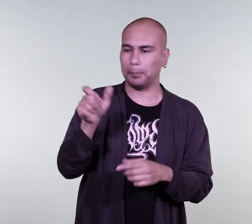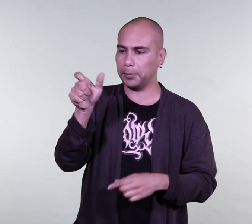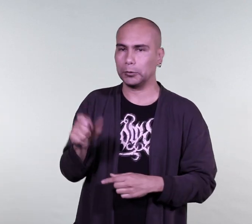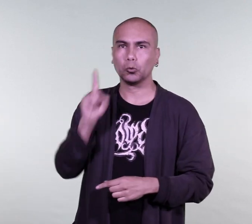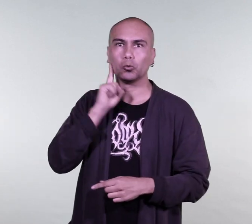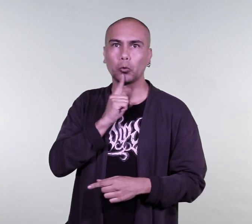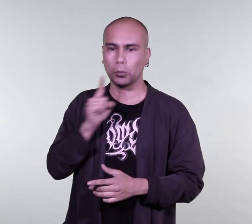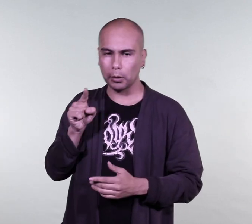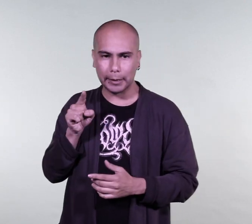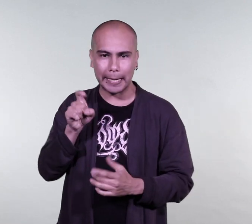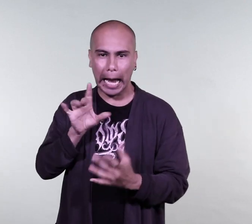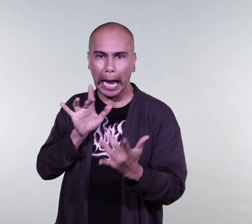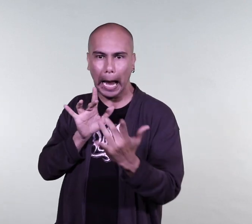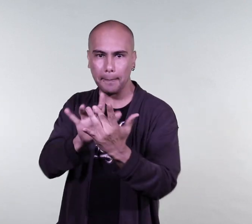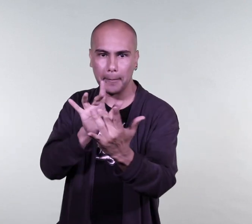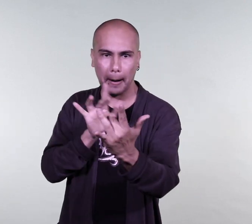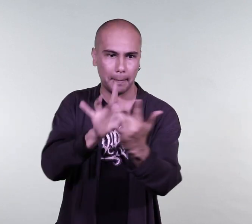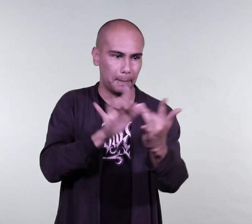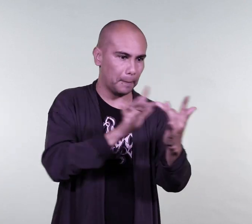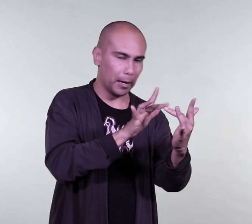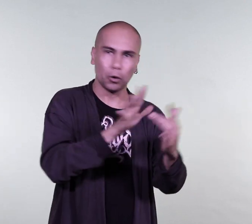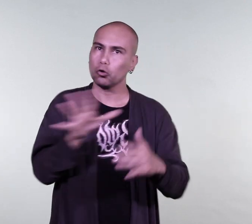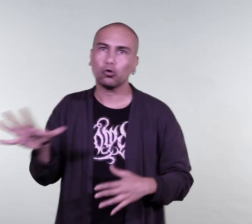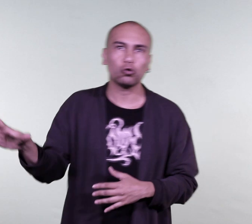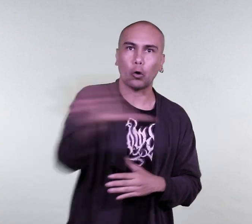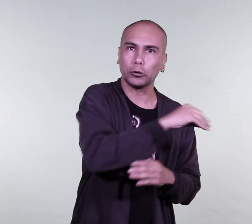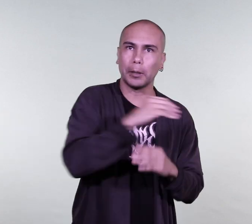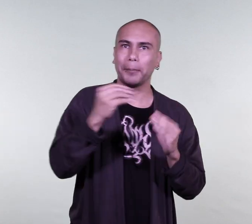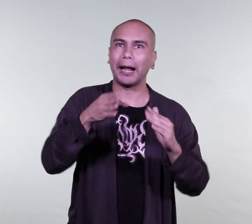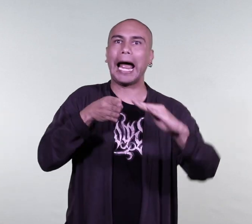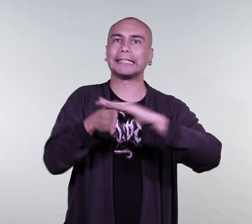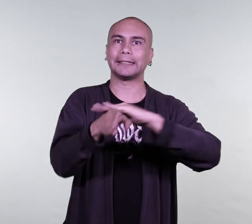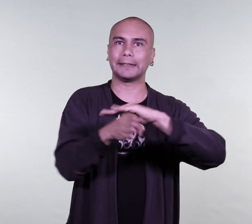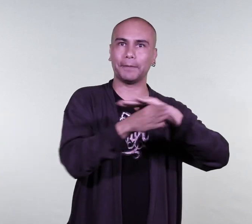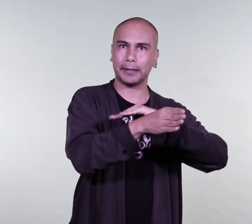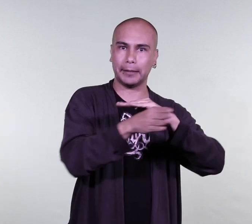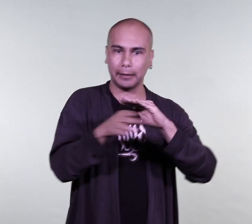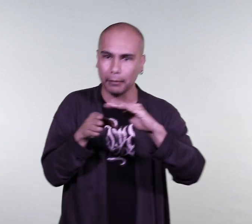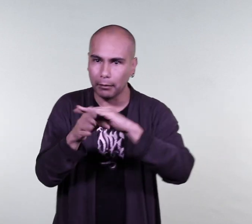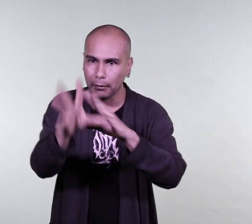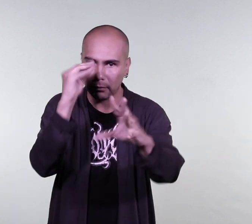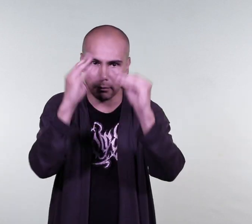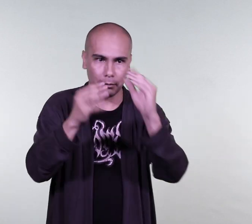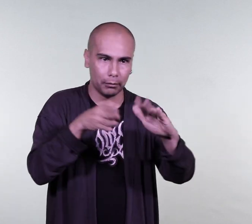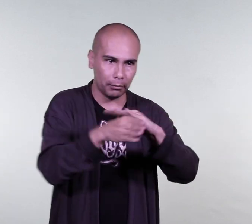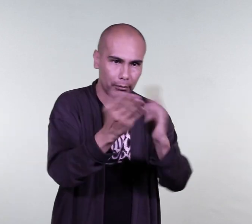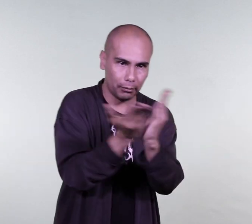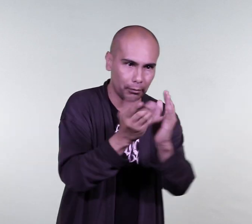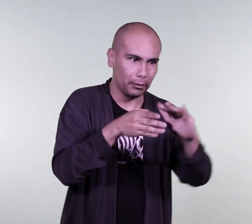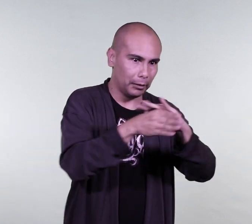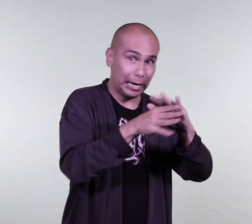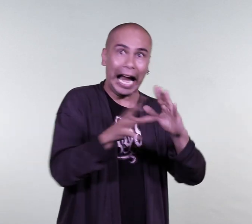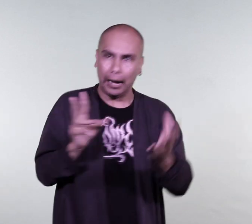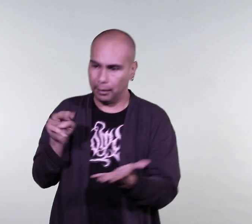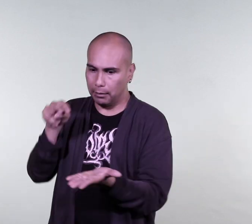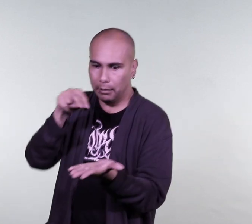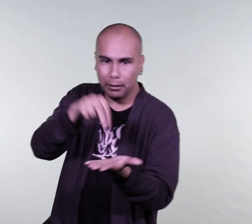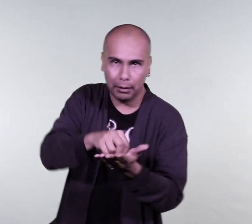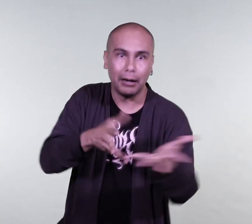hacer para las necesidades de las personas sordas, garantizando el acceso educativo y respondiendo de